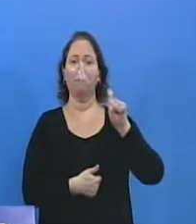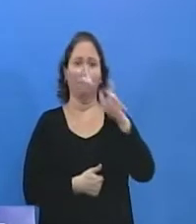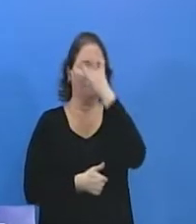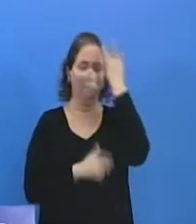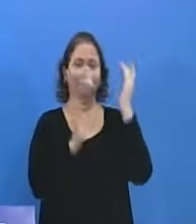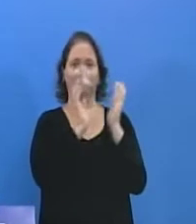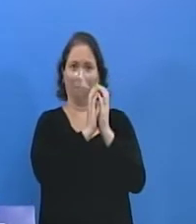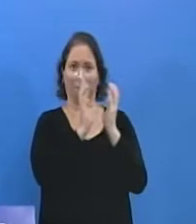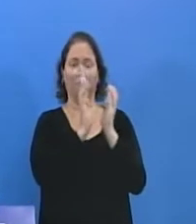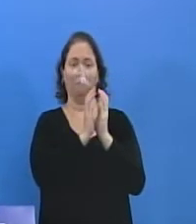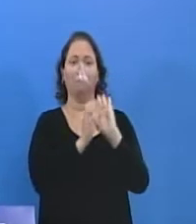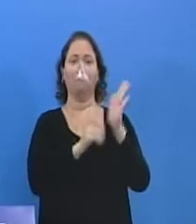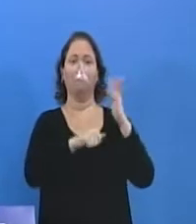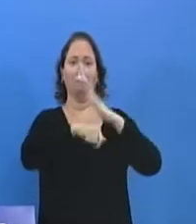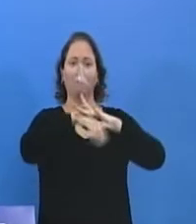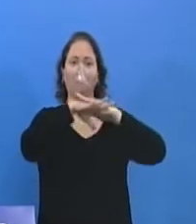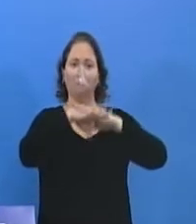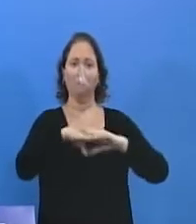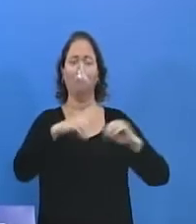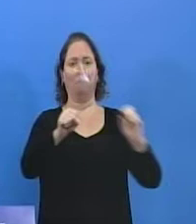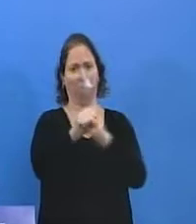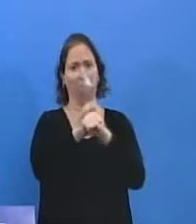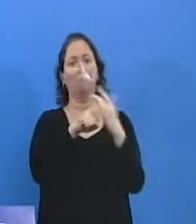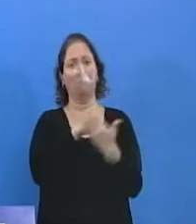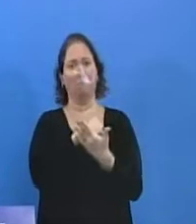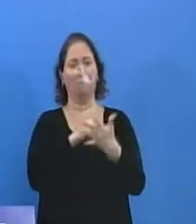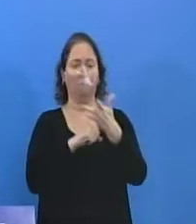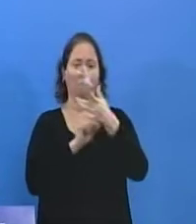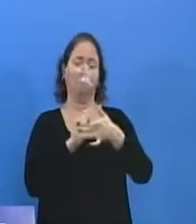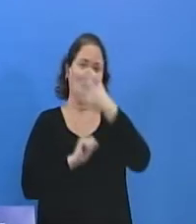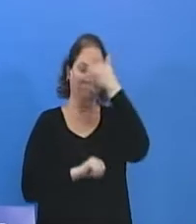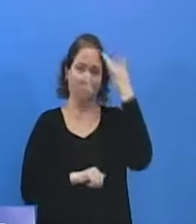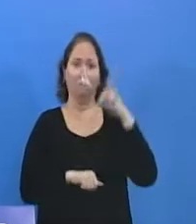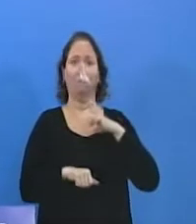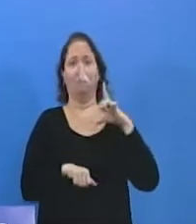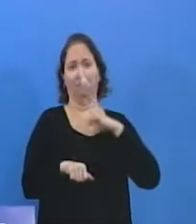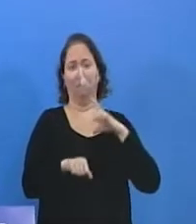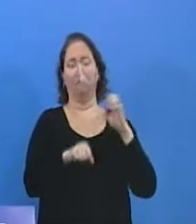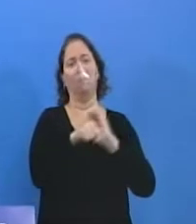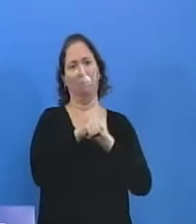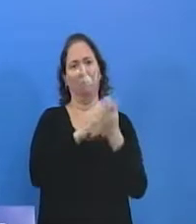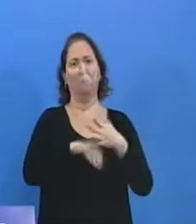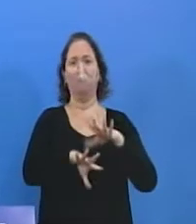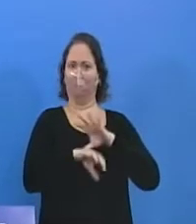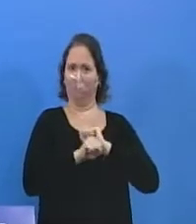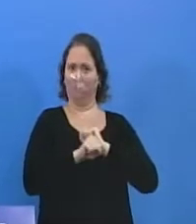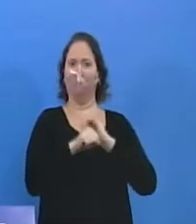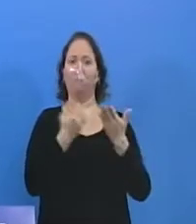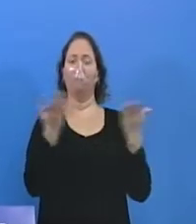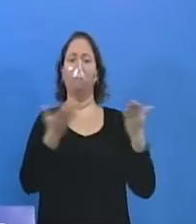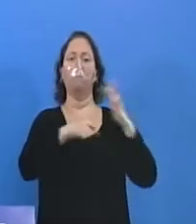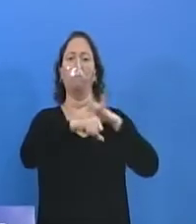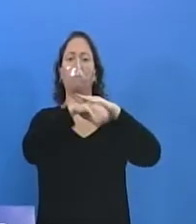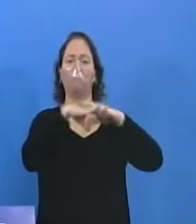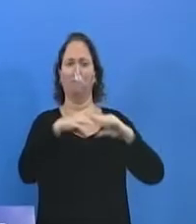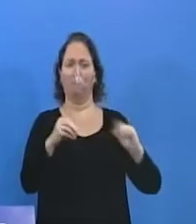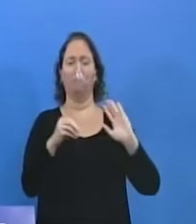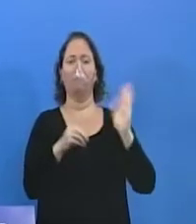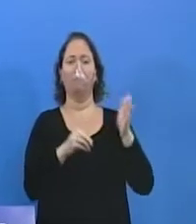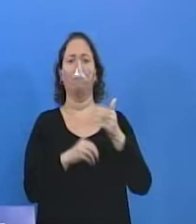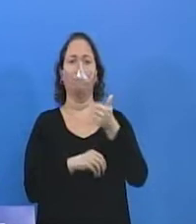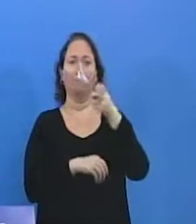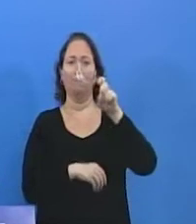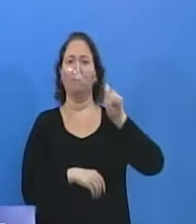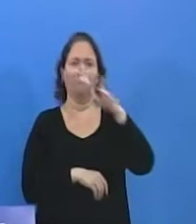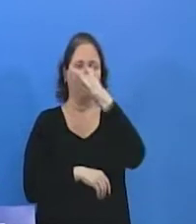recifenses estão curados da Covid. Pessoas que tiveram os exames confirmados e agora já estão curados. Nós chegamos